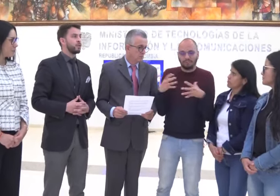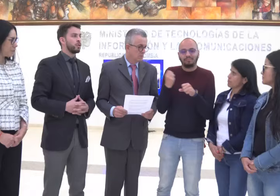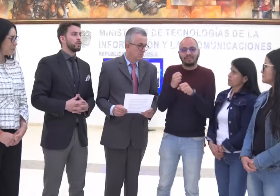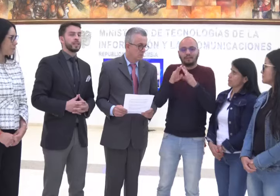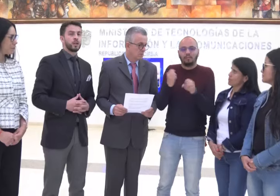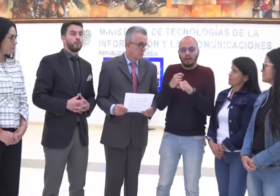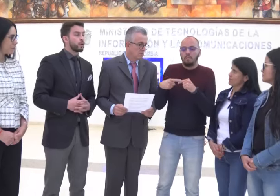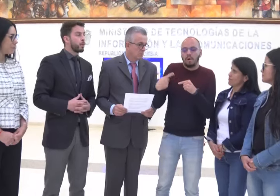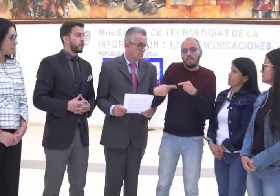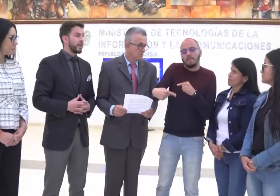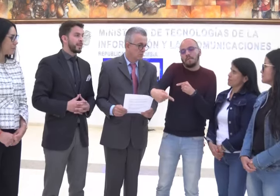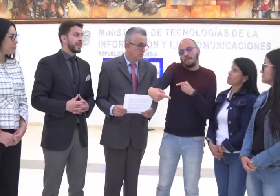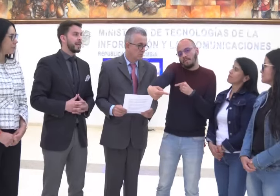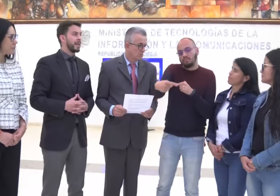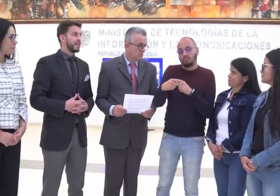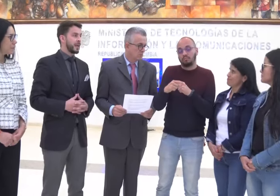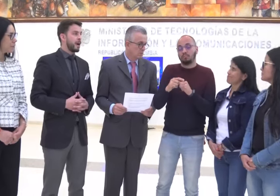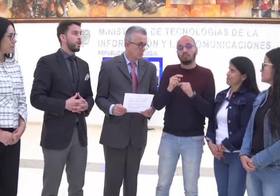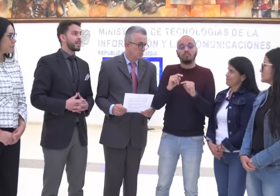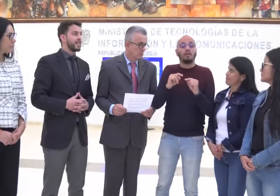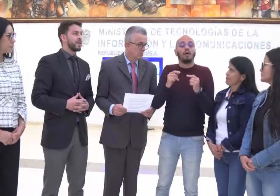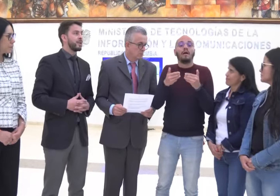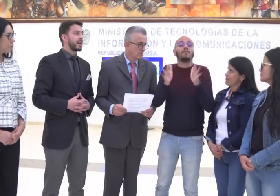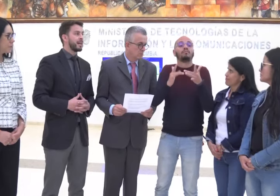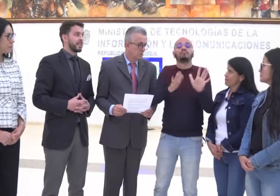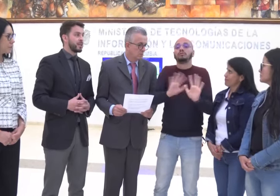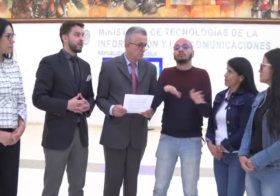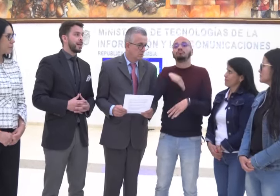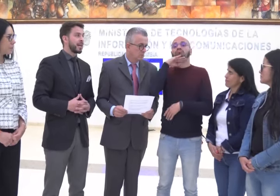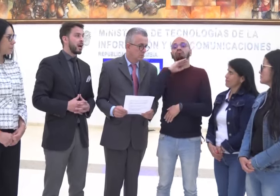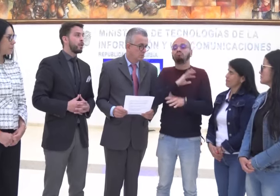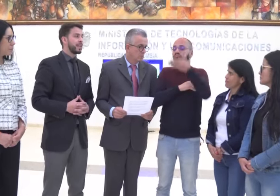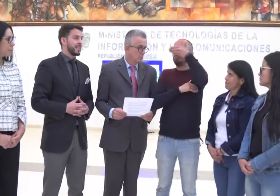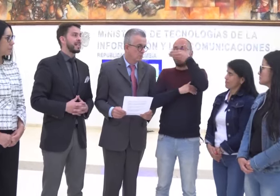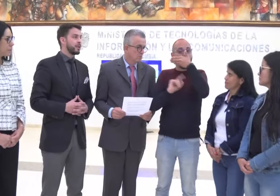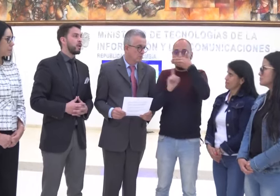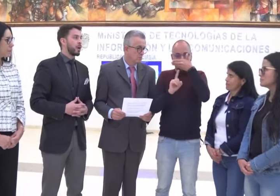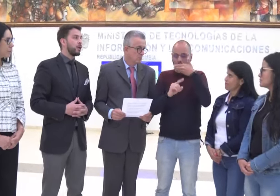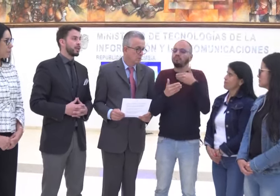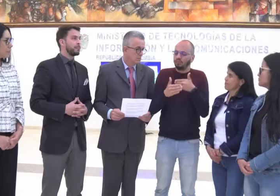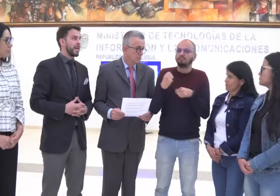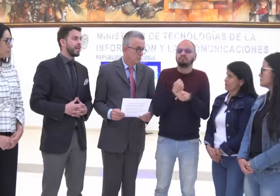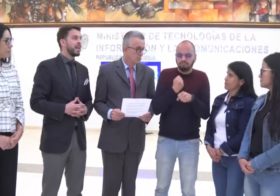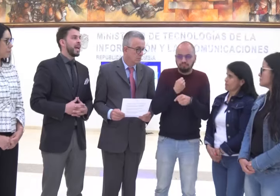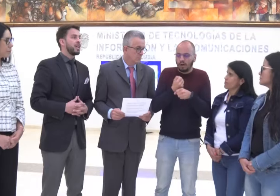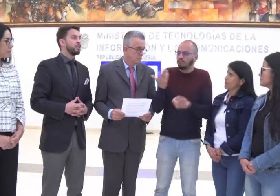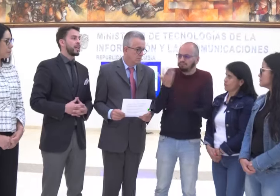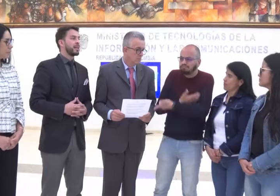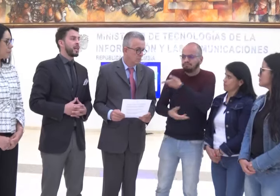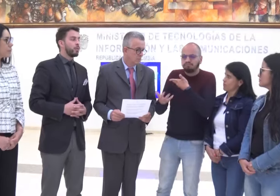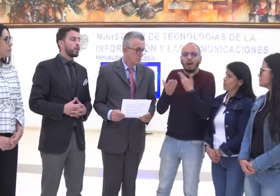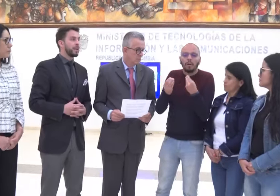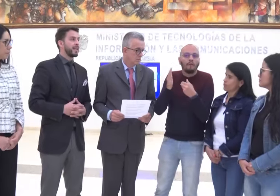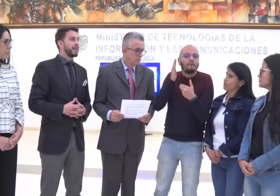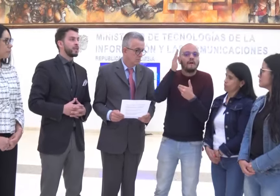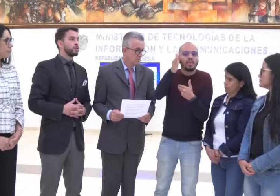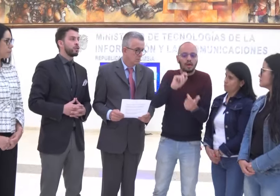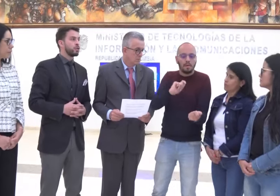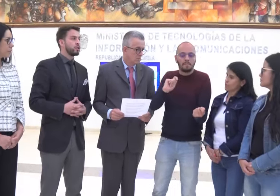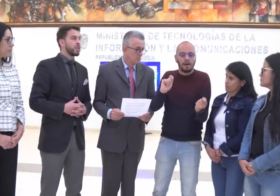nosotros y ha estado muy comprometida en el trabajo que se llevará a cabo y que se ha llevado a cabo también. Ellos han estado muy pendientes de nosotros,